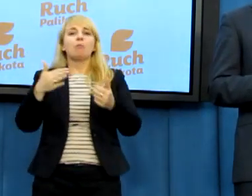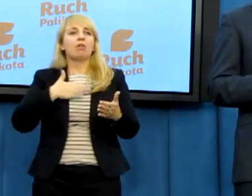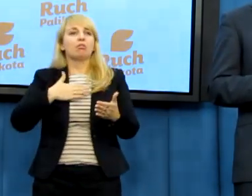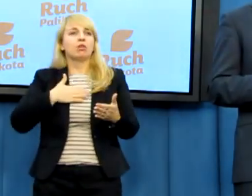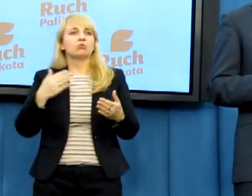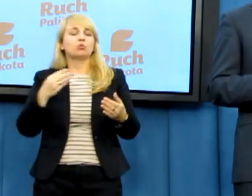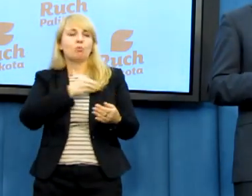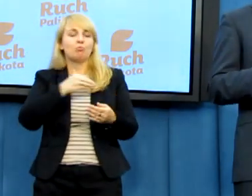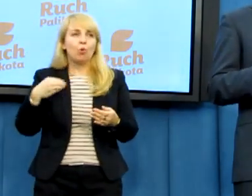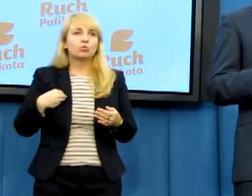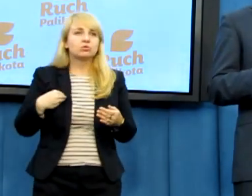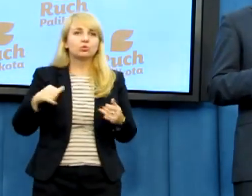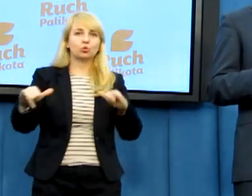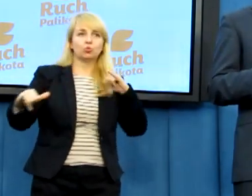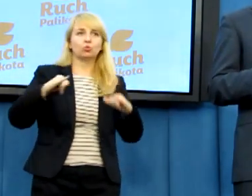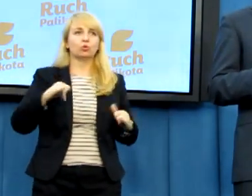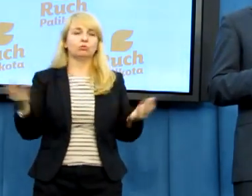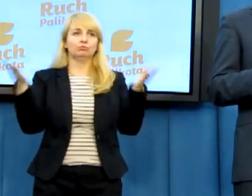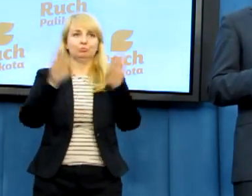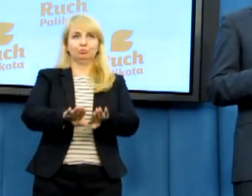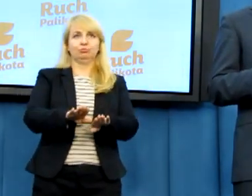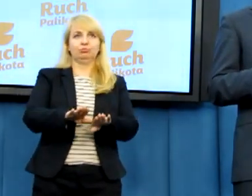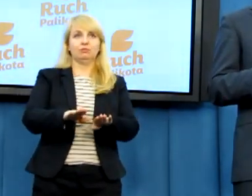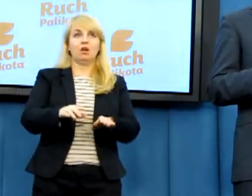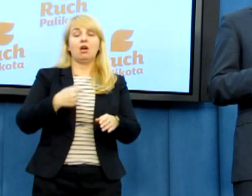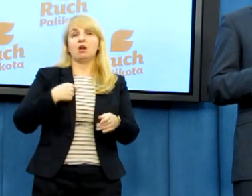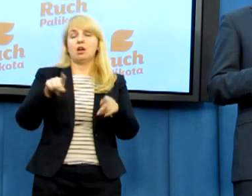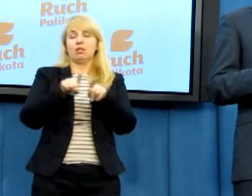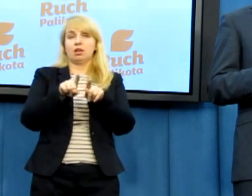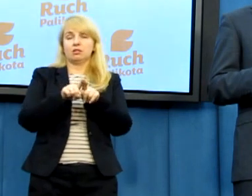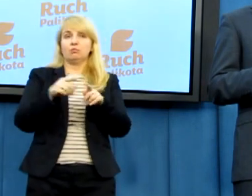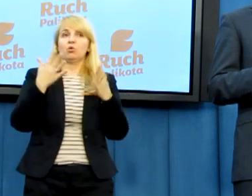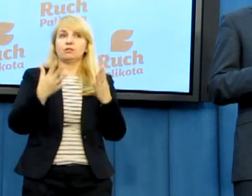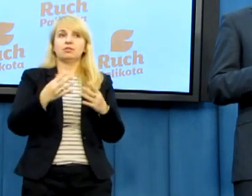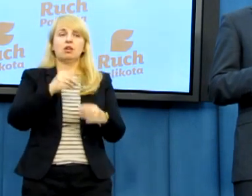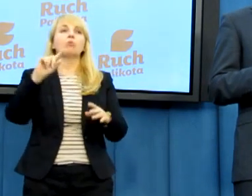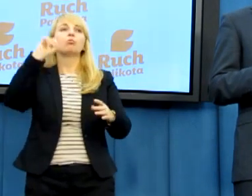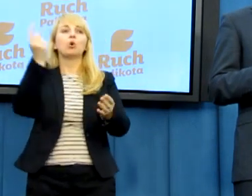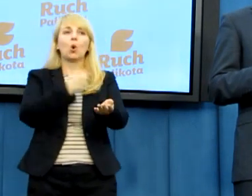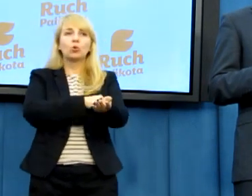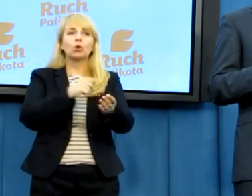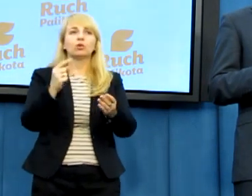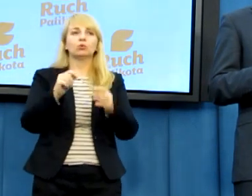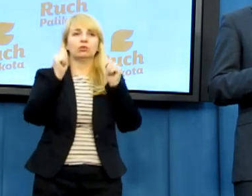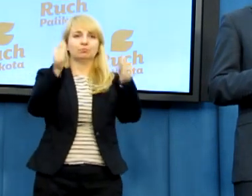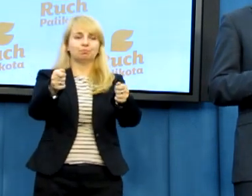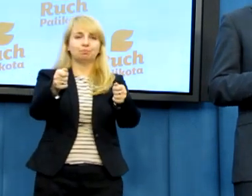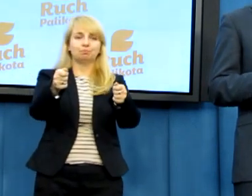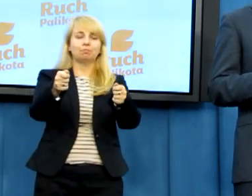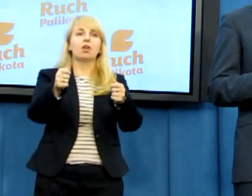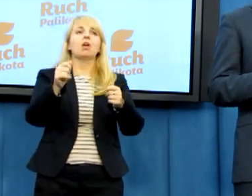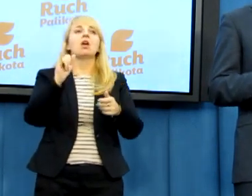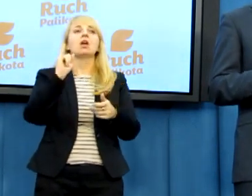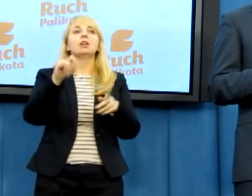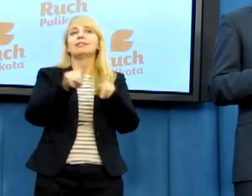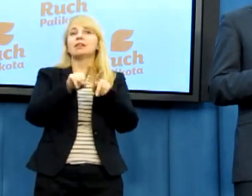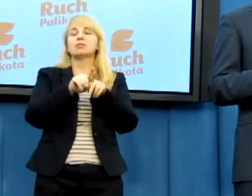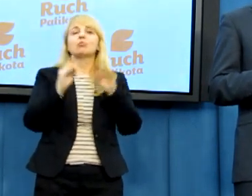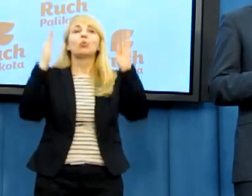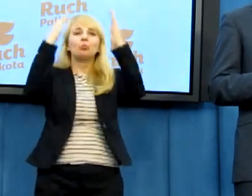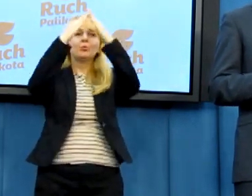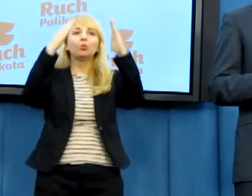doniesienia do prokuratury składam także na ręce arcybiskupa Józefa Michalika